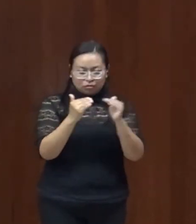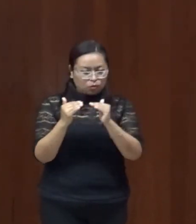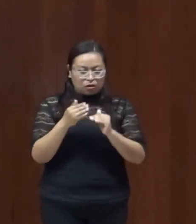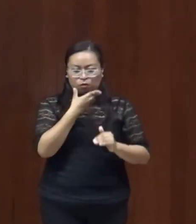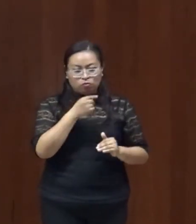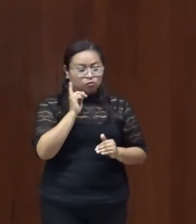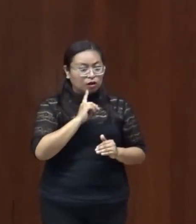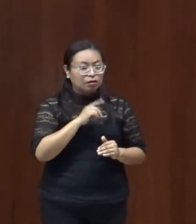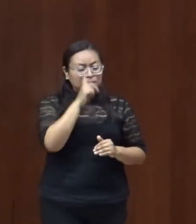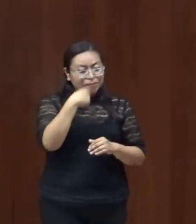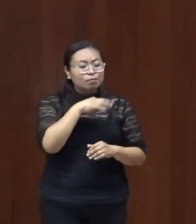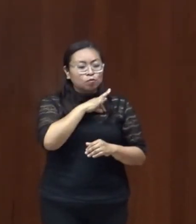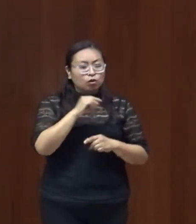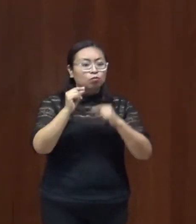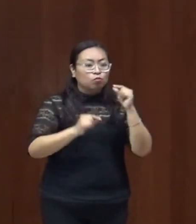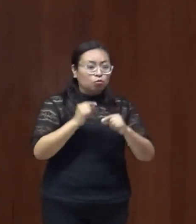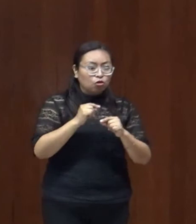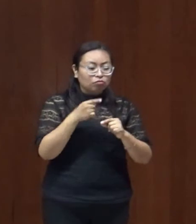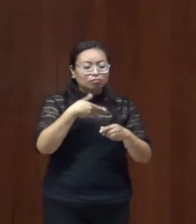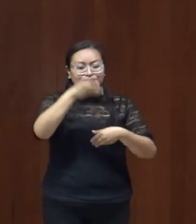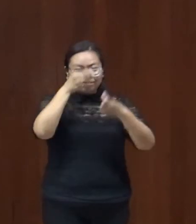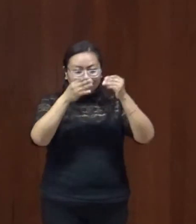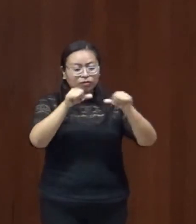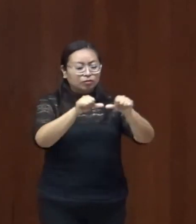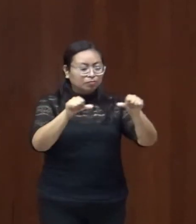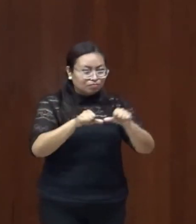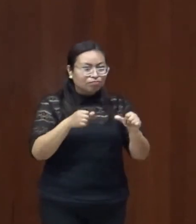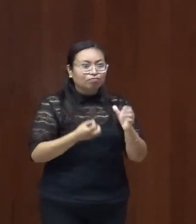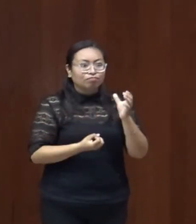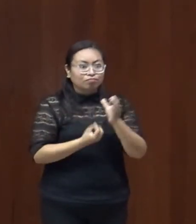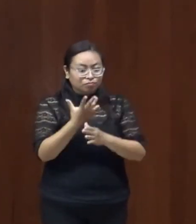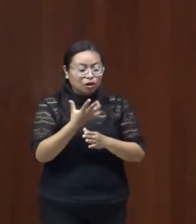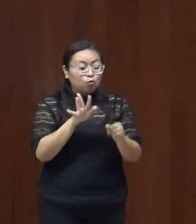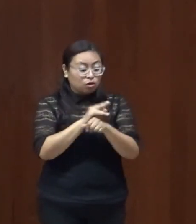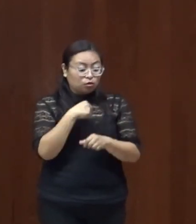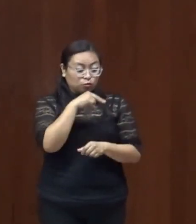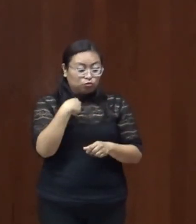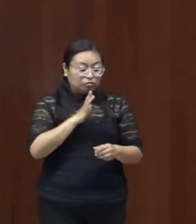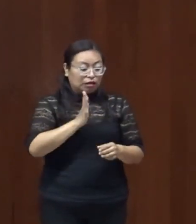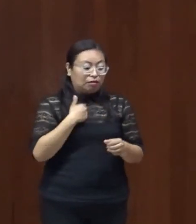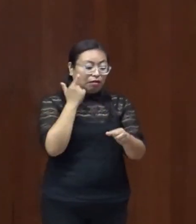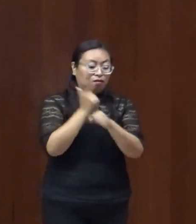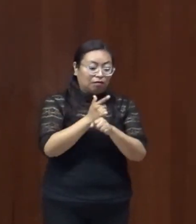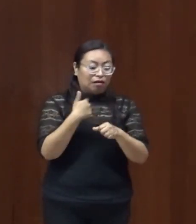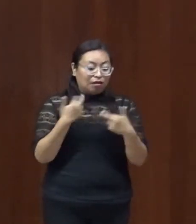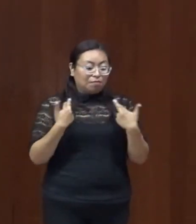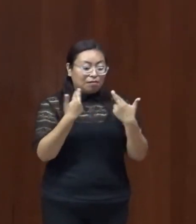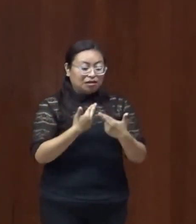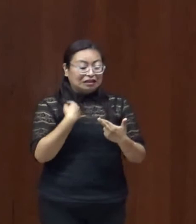para seguir formándonos en esta área y nos hemos dado cuenta que como docentes tenemos muy poca